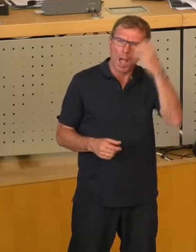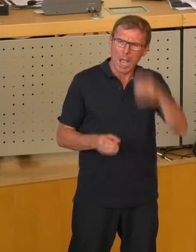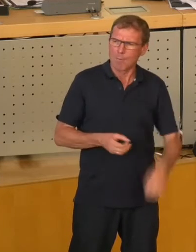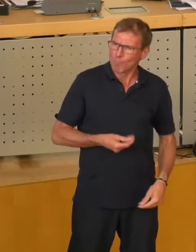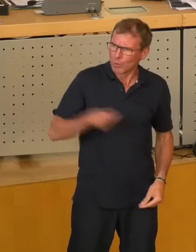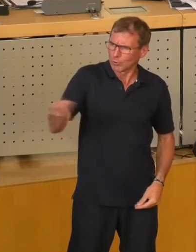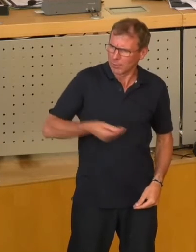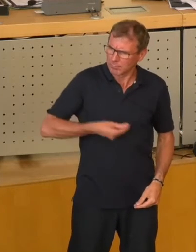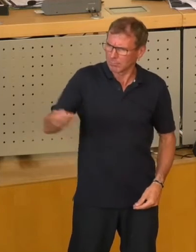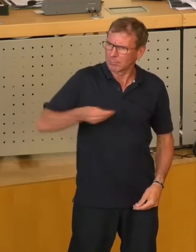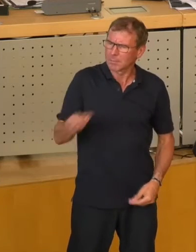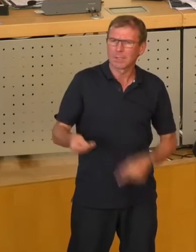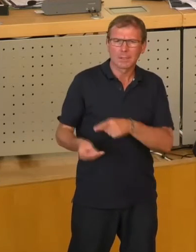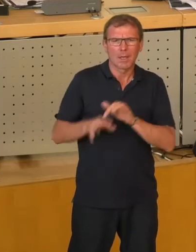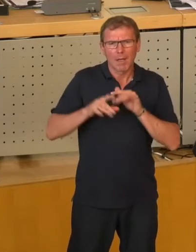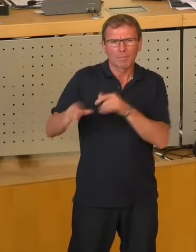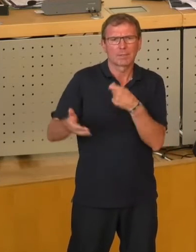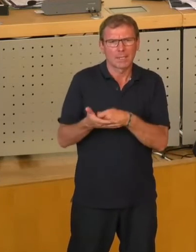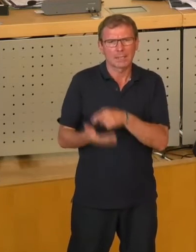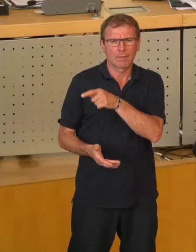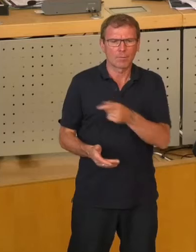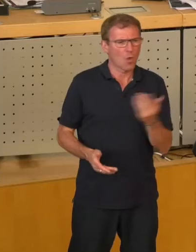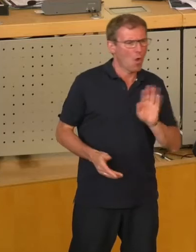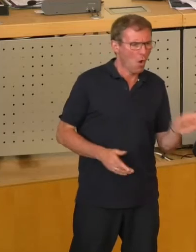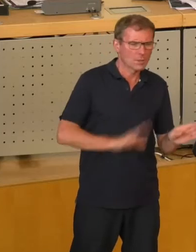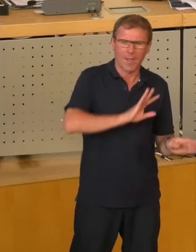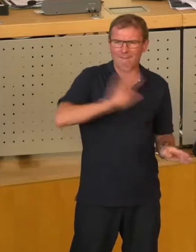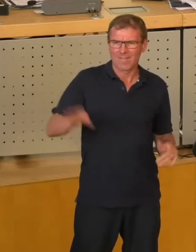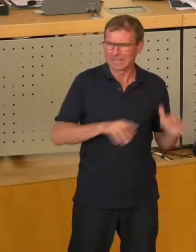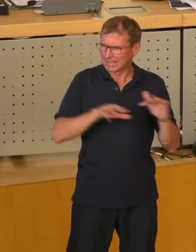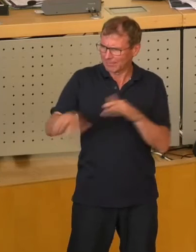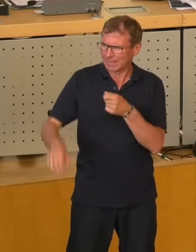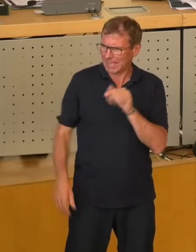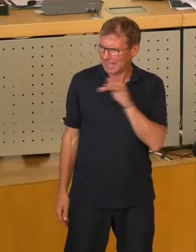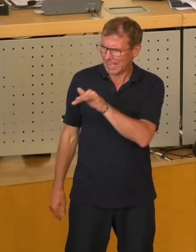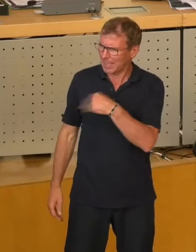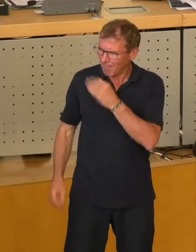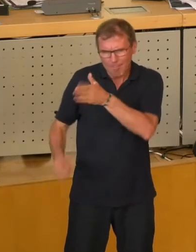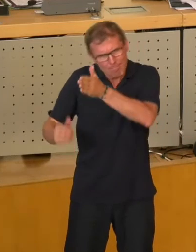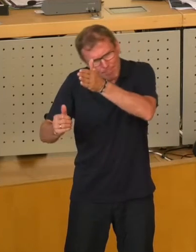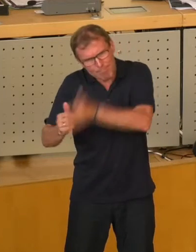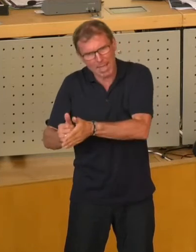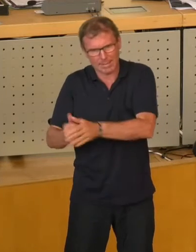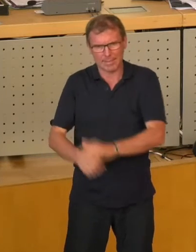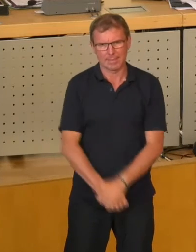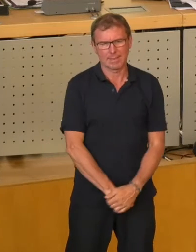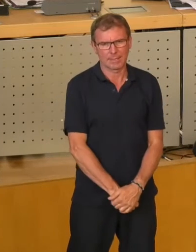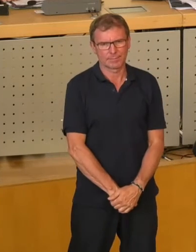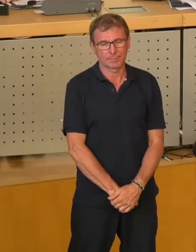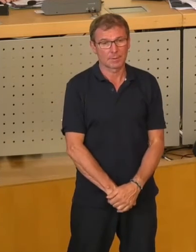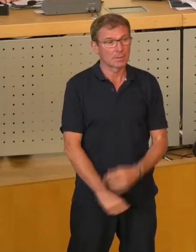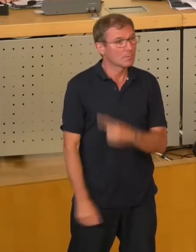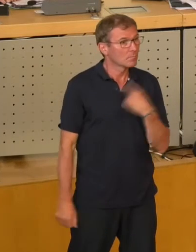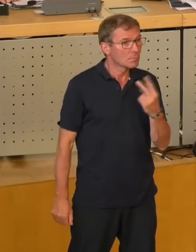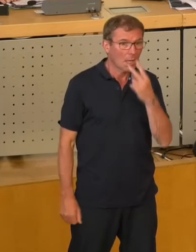Jedes Jahr fließt Geld von Ost nach West und das wollen wir endlich beenden. Wenn wir uns mal